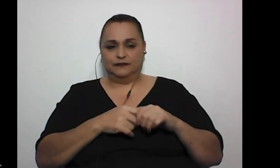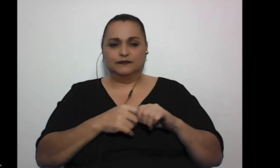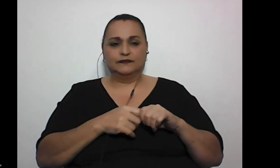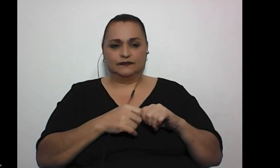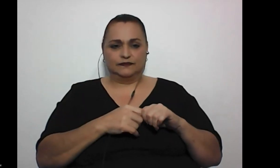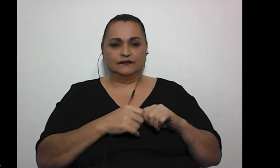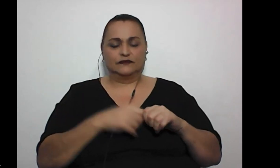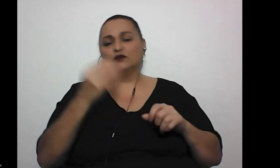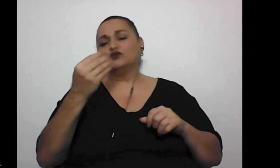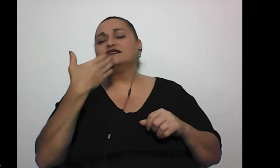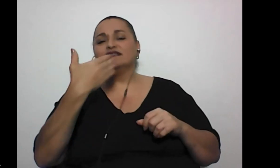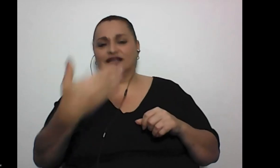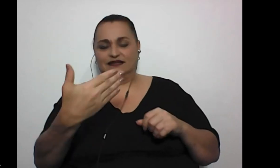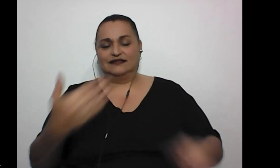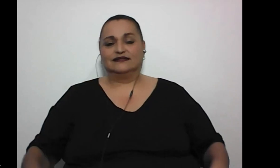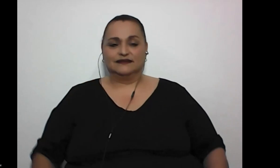muchas gracias